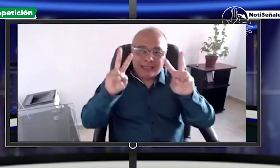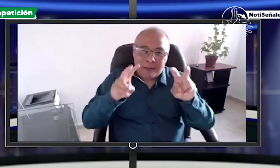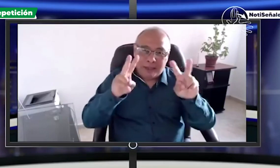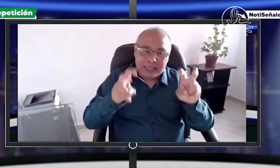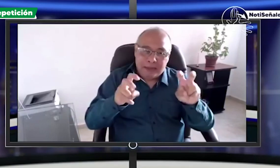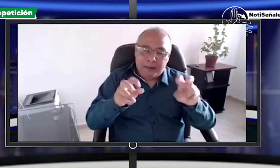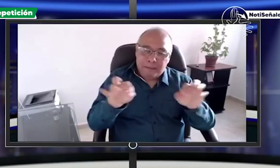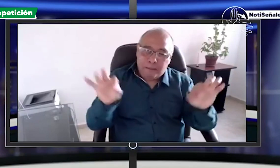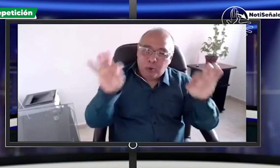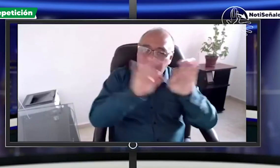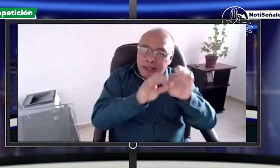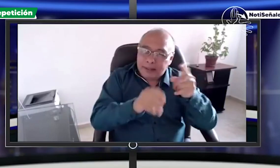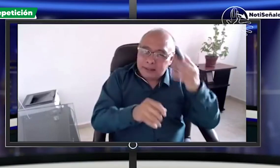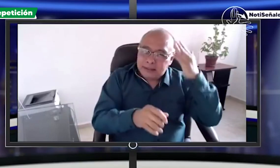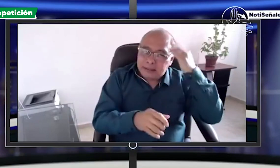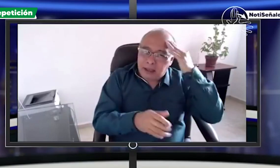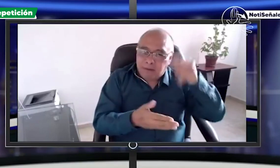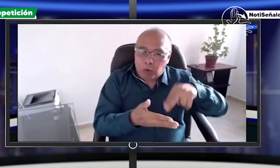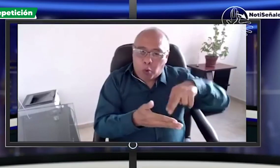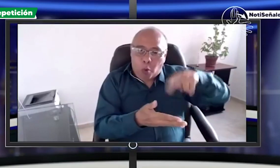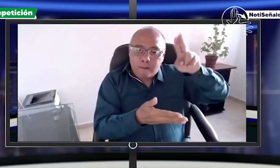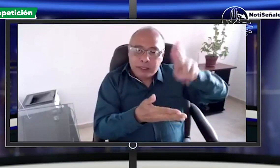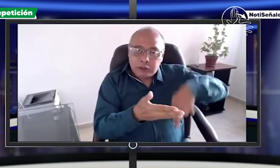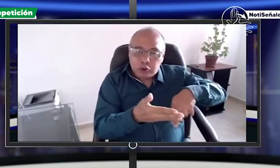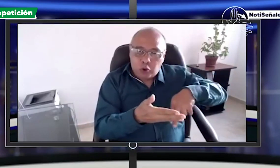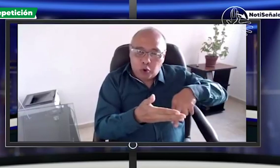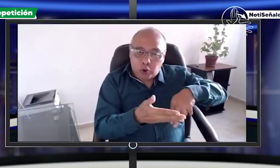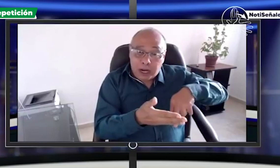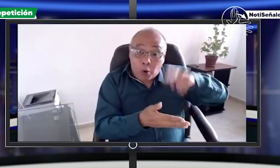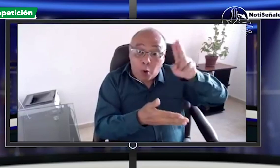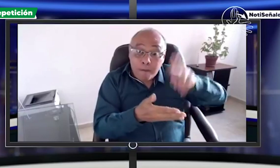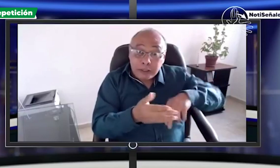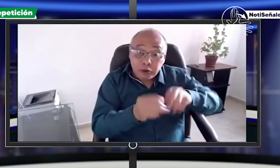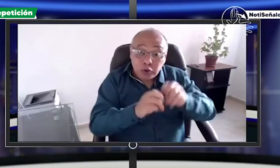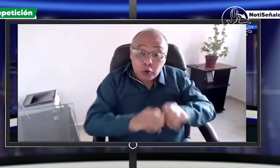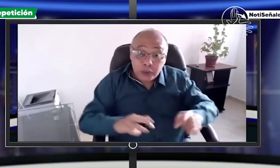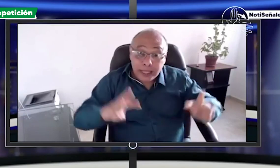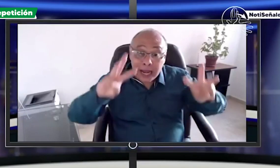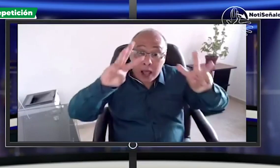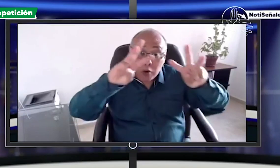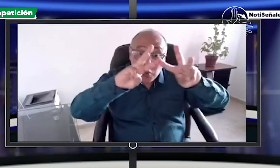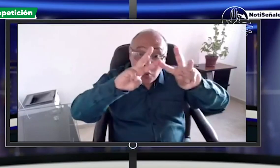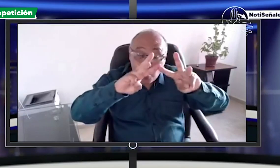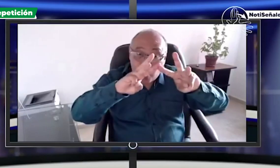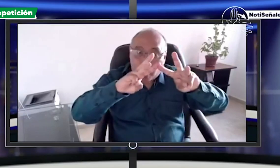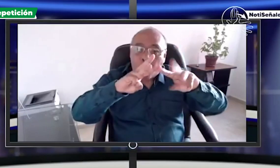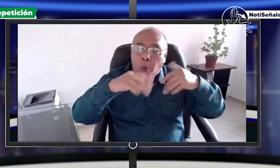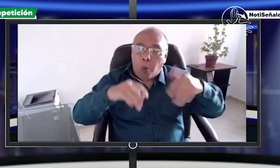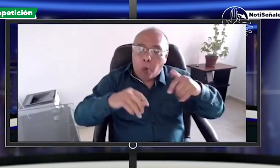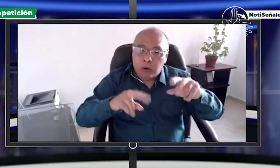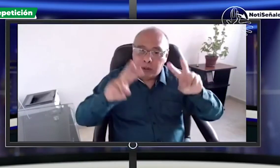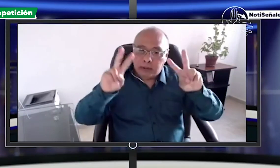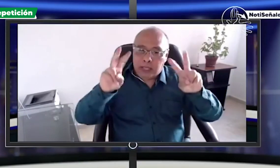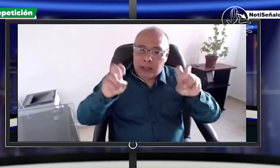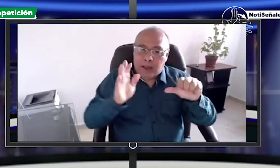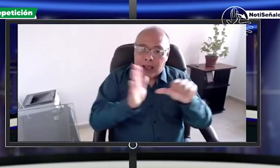muchas gracias a todas las personas que se han conectado con nosotros gracias por acompañarnos recuerden que la